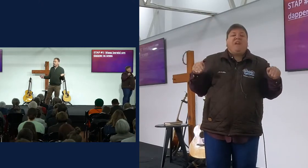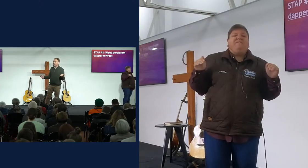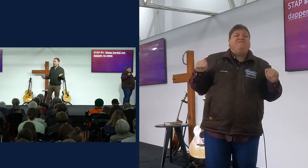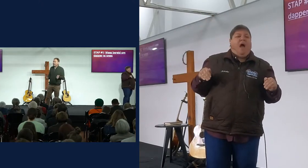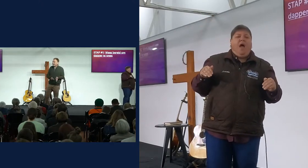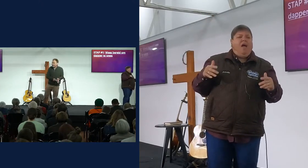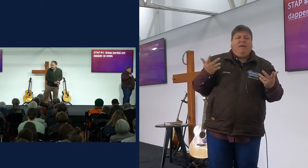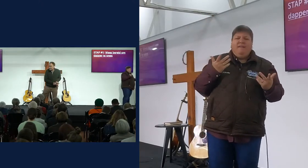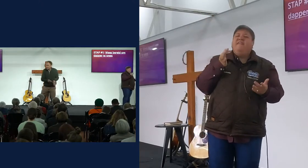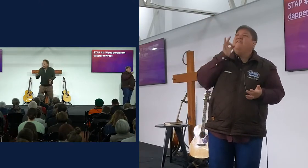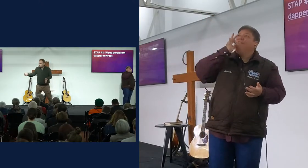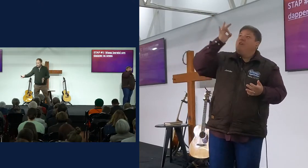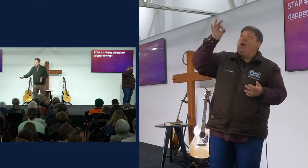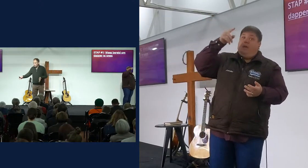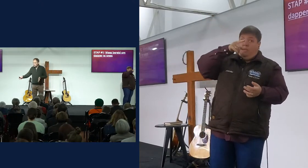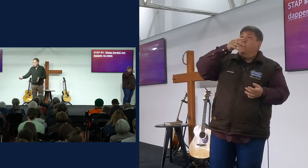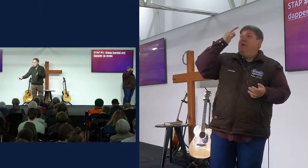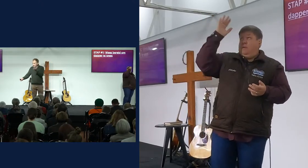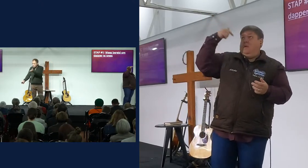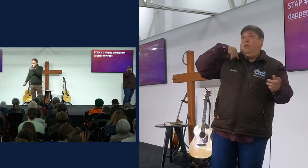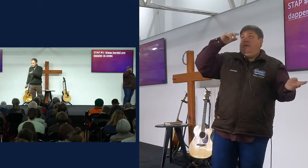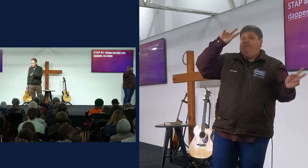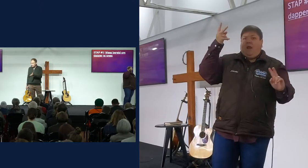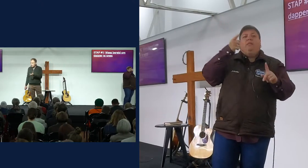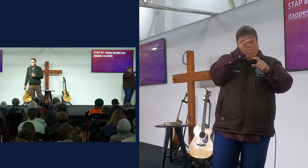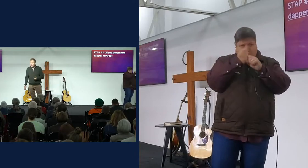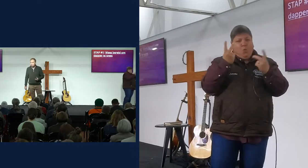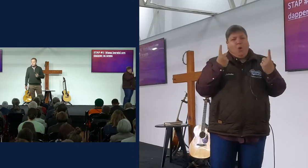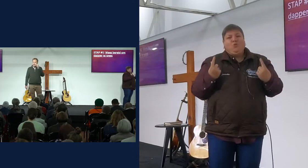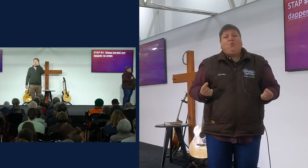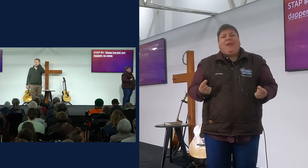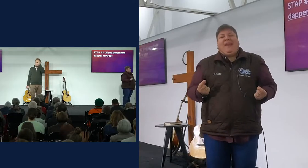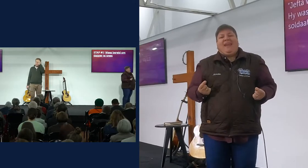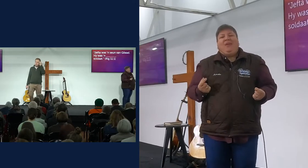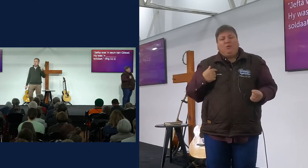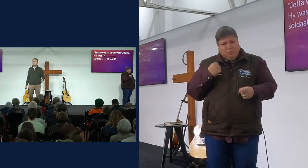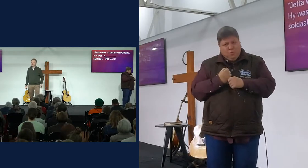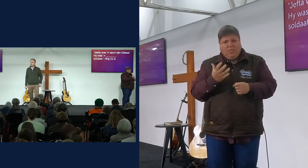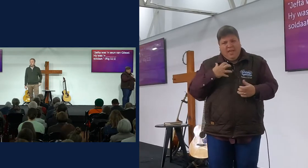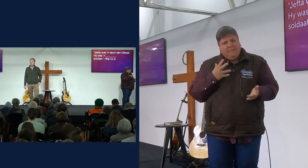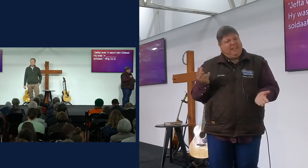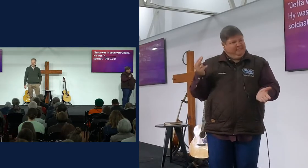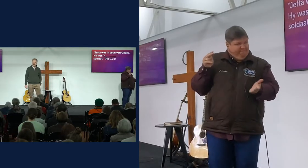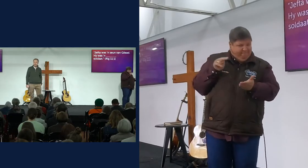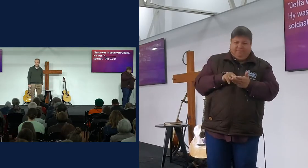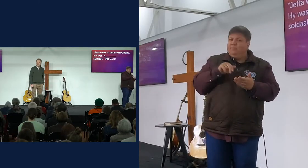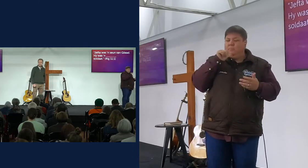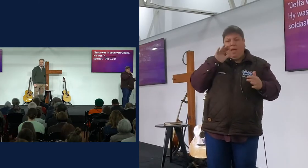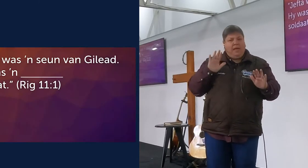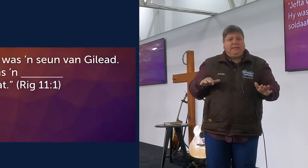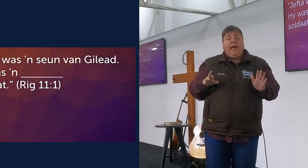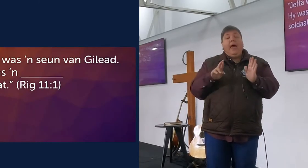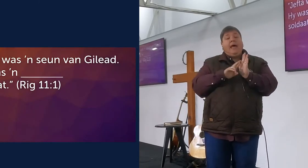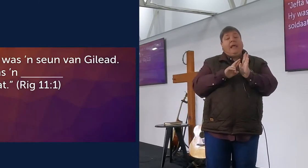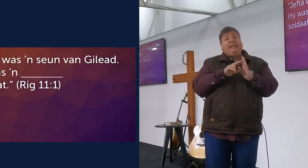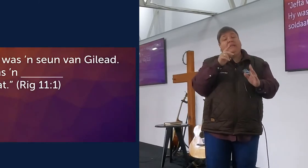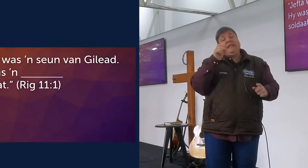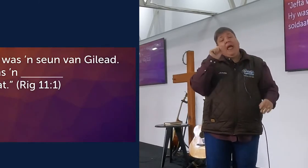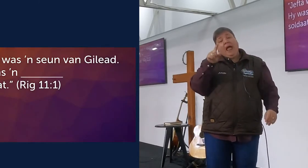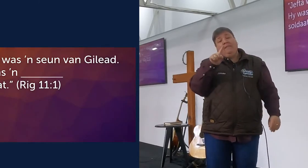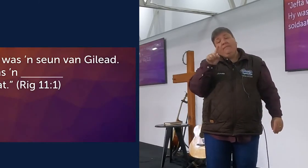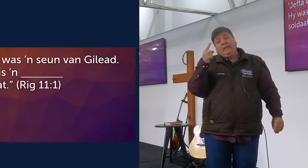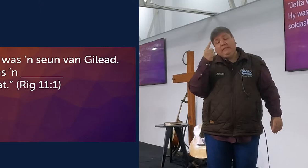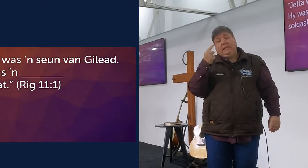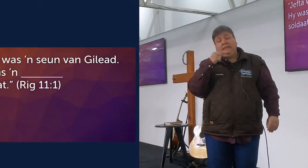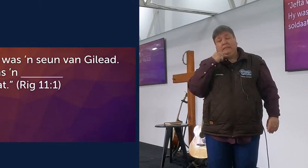leven, en ek richt nie my leven daar volgens, so net soos Jefta, moet ons dapper wees, en ons moet opstaan, Richters 11 vers 1 sê, Jefta was